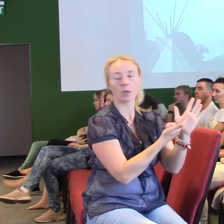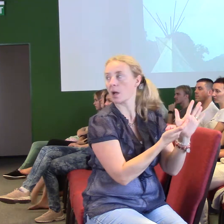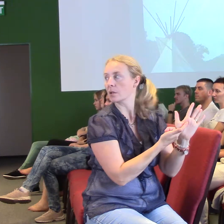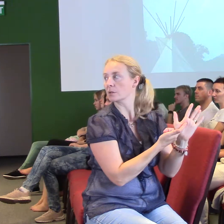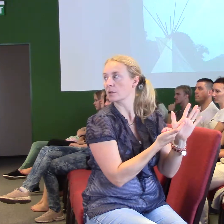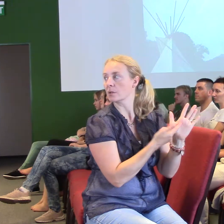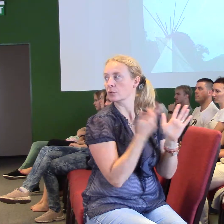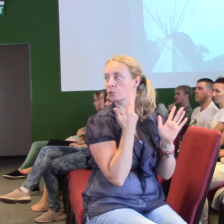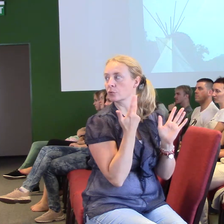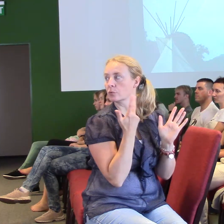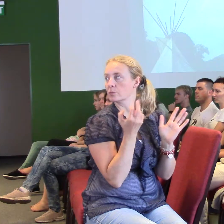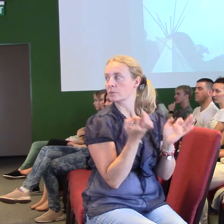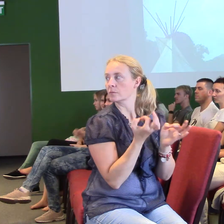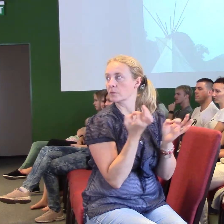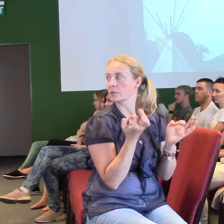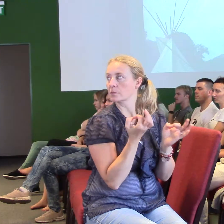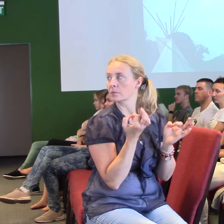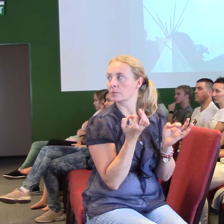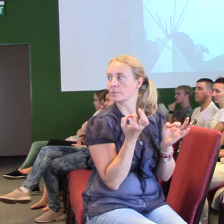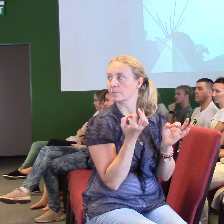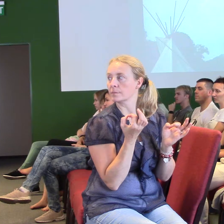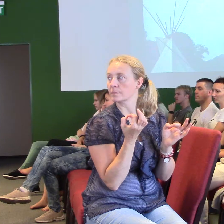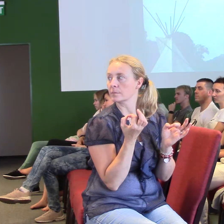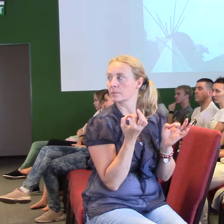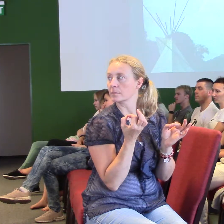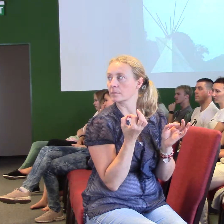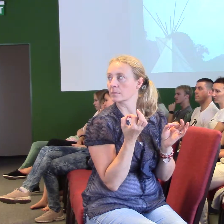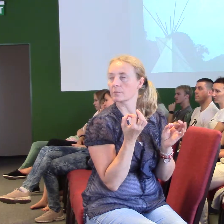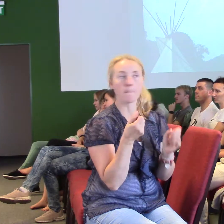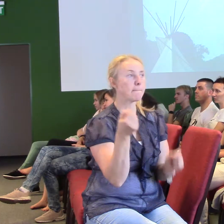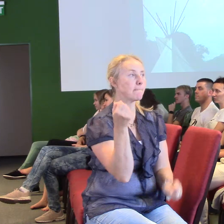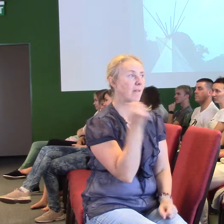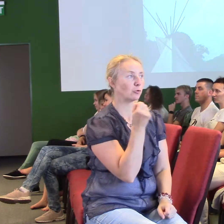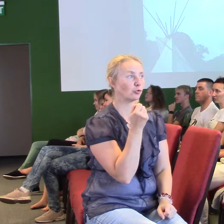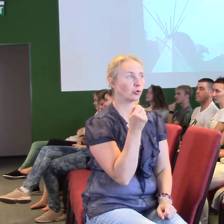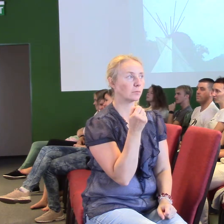je tady tenhle meč.